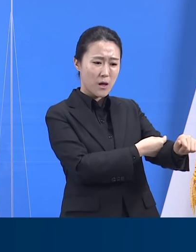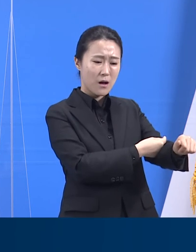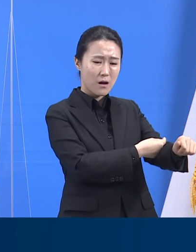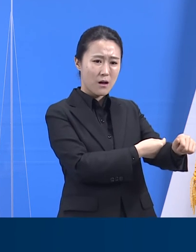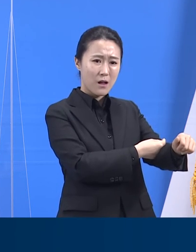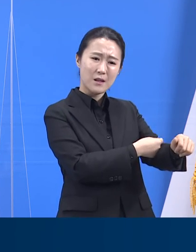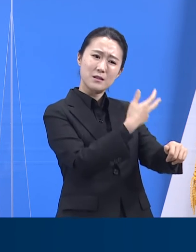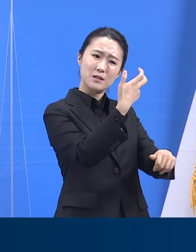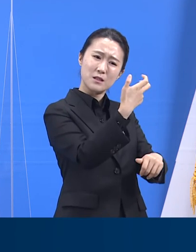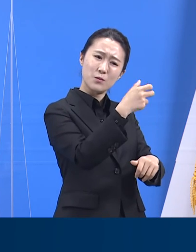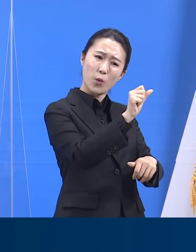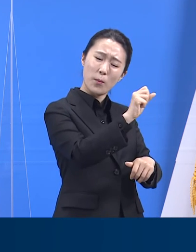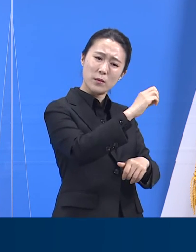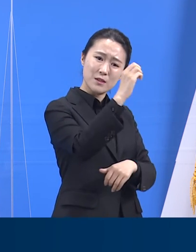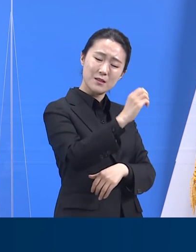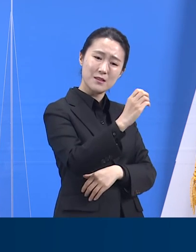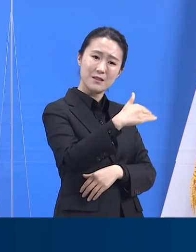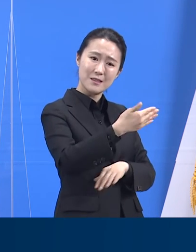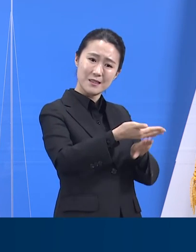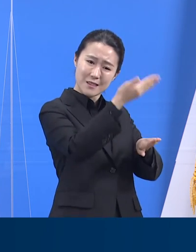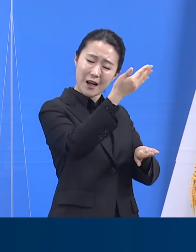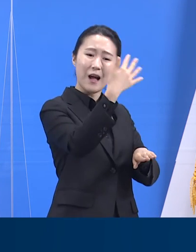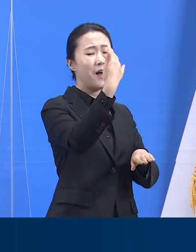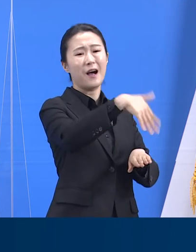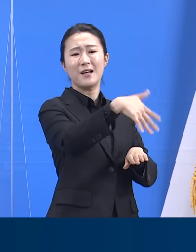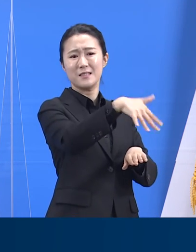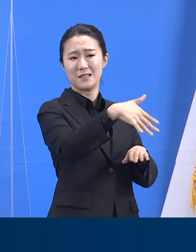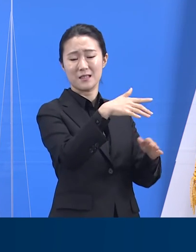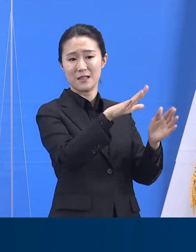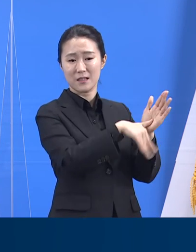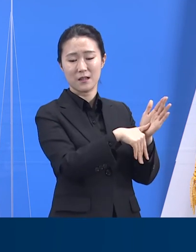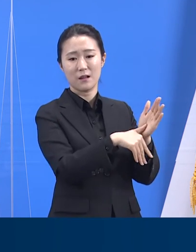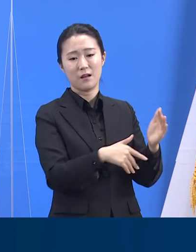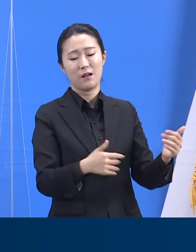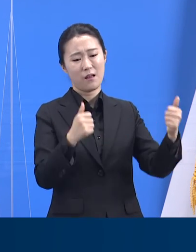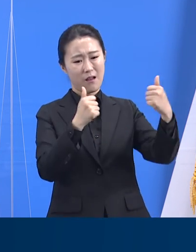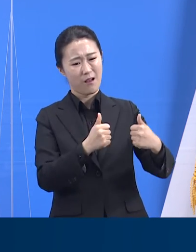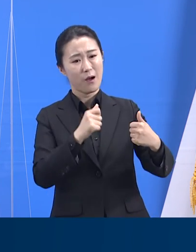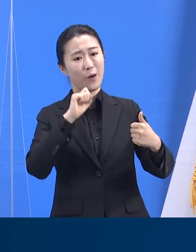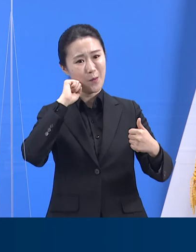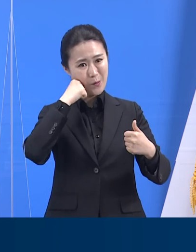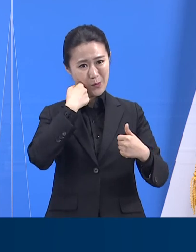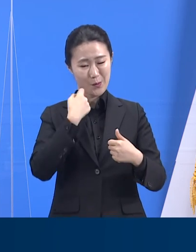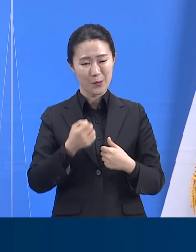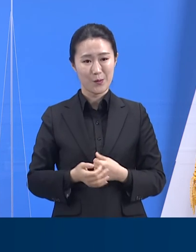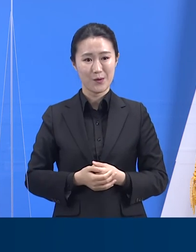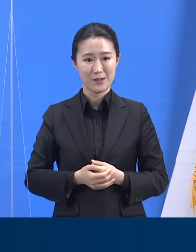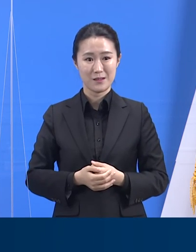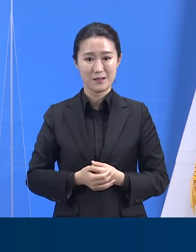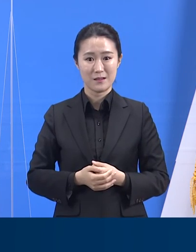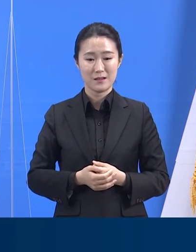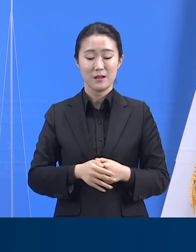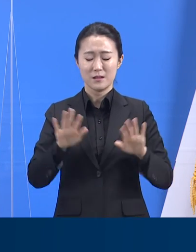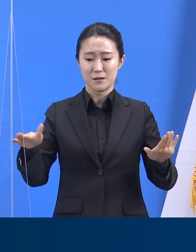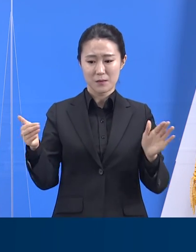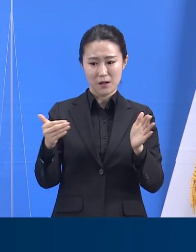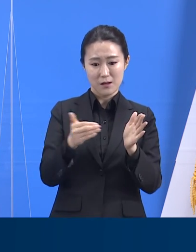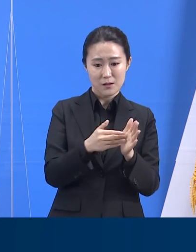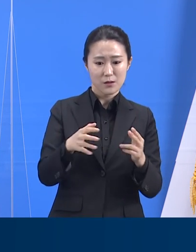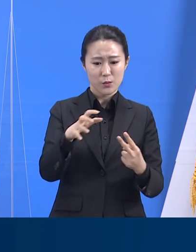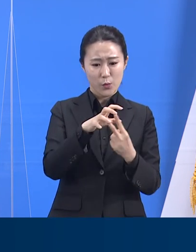그동안 코로나 바이러스로 인해 얼굴을 대하지 못하던 입소자와 입소자 가족들에게는